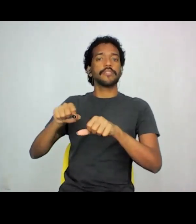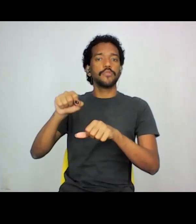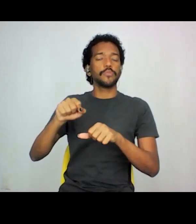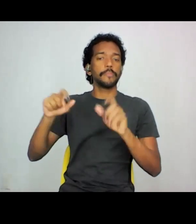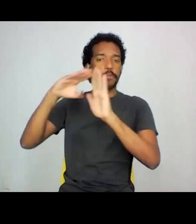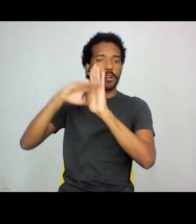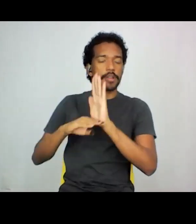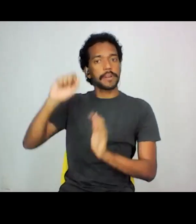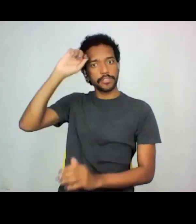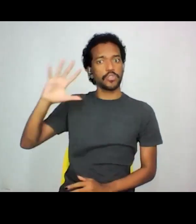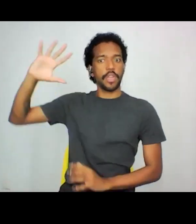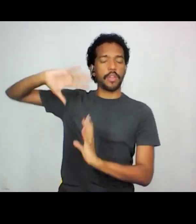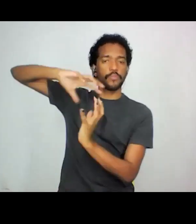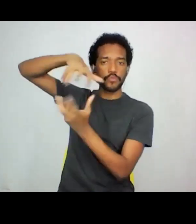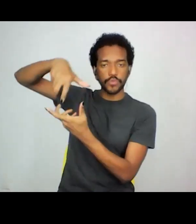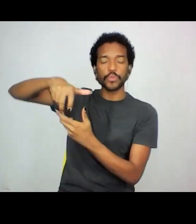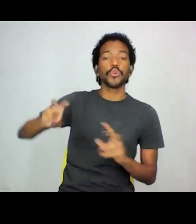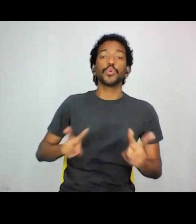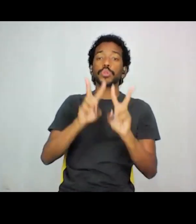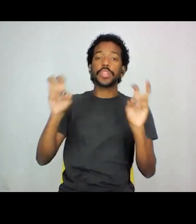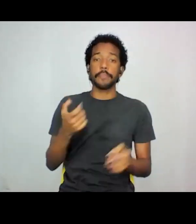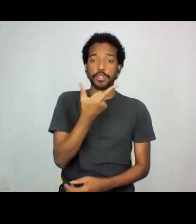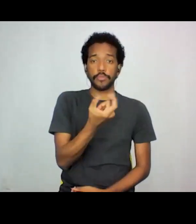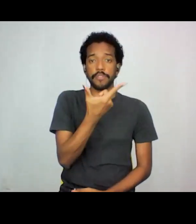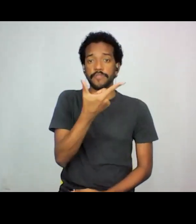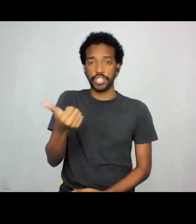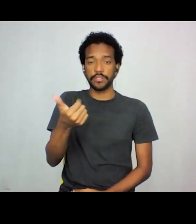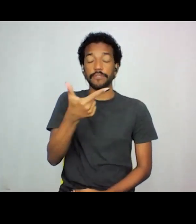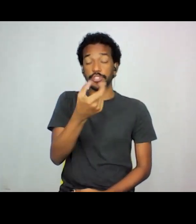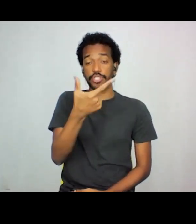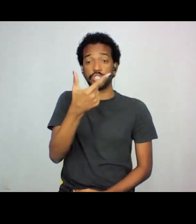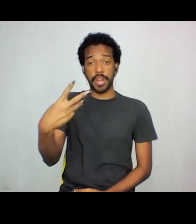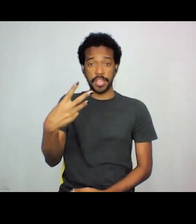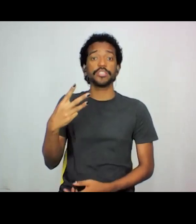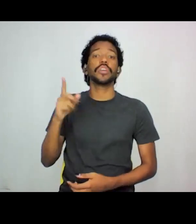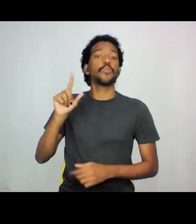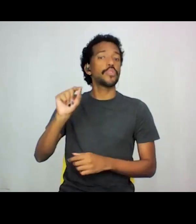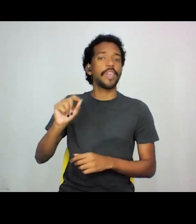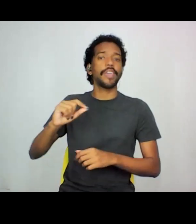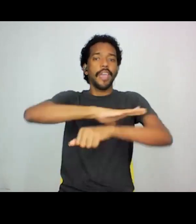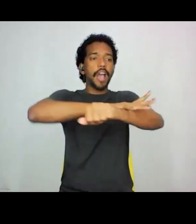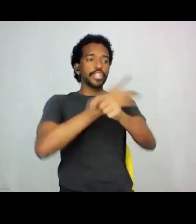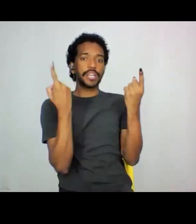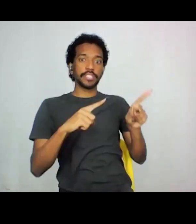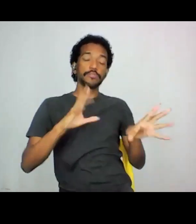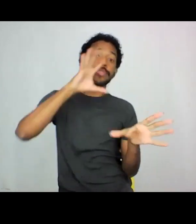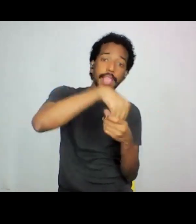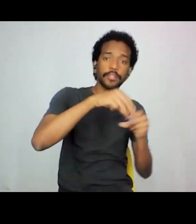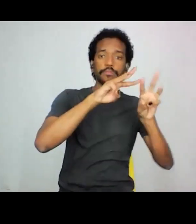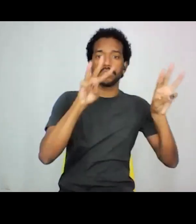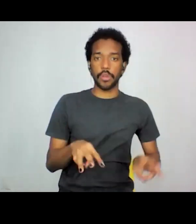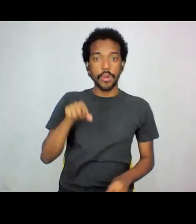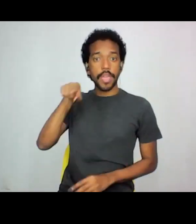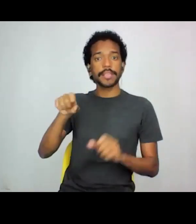Paulo, cujo tema escolhido para 2023 é Antirracismo em Museus. O seminário será realizado